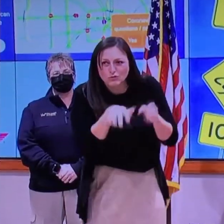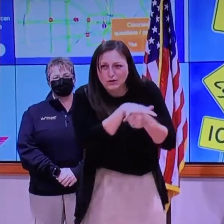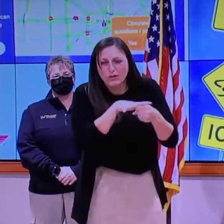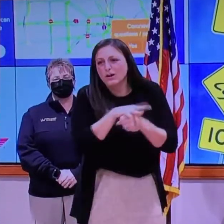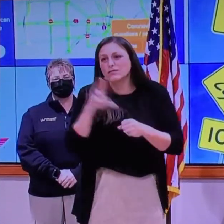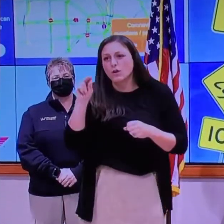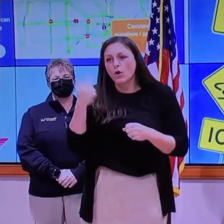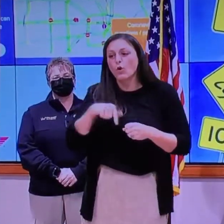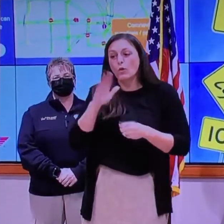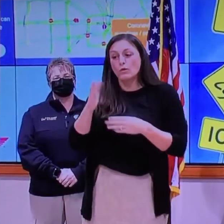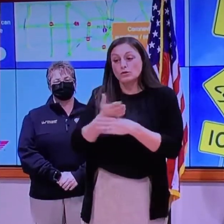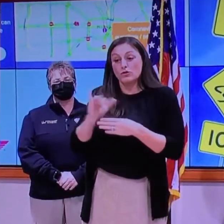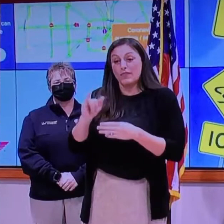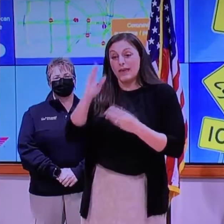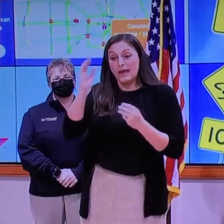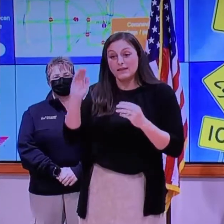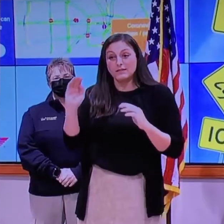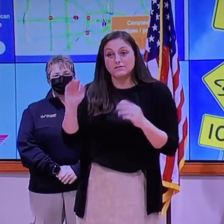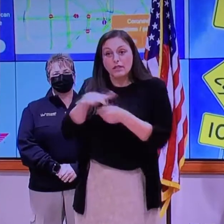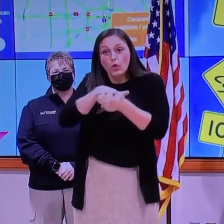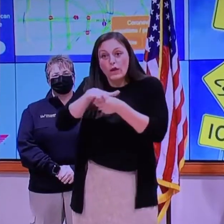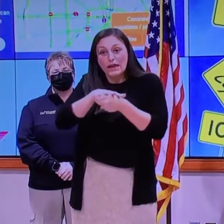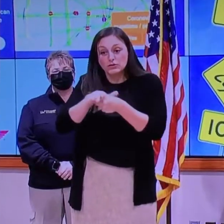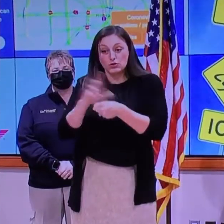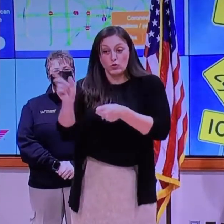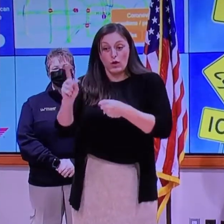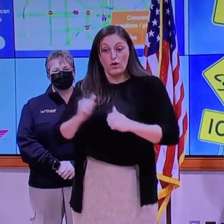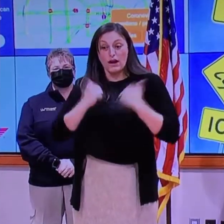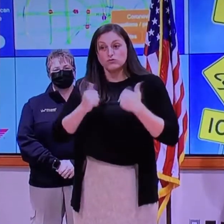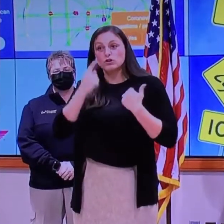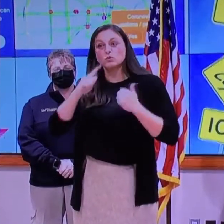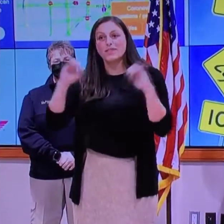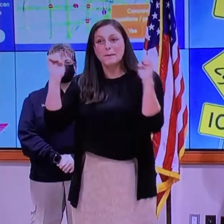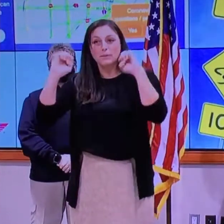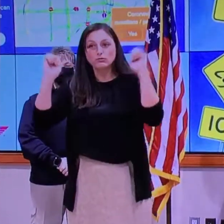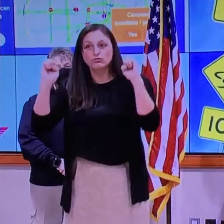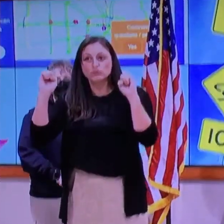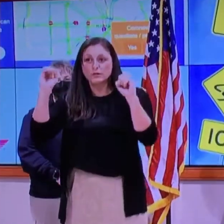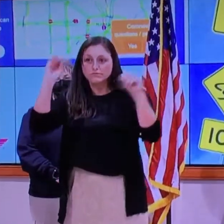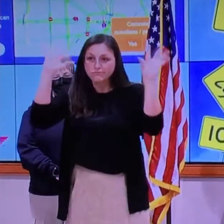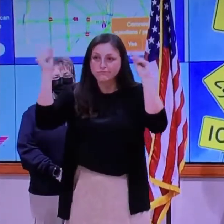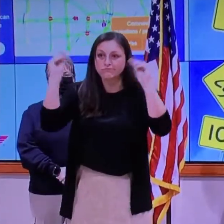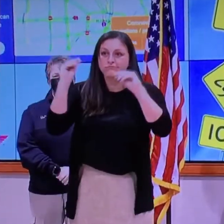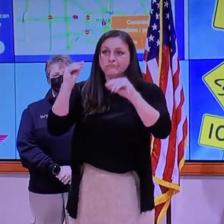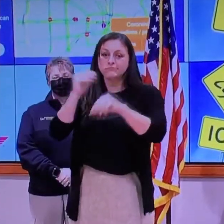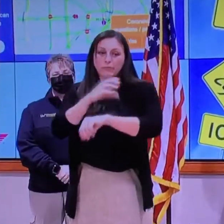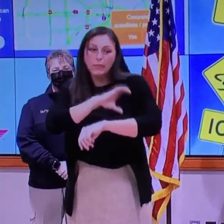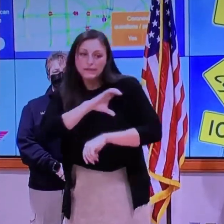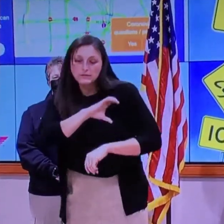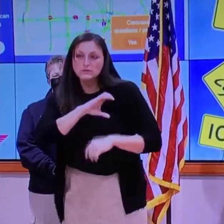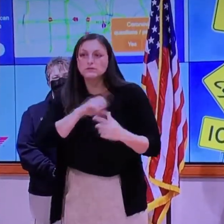de resguardarse de las temperaturas gélidas que vamos a estar experimentando, de la nieve, etc.